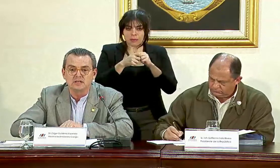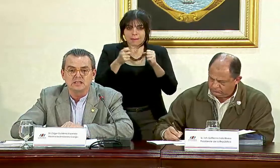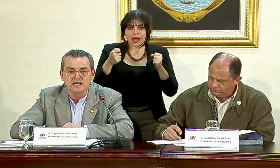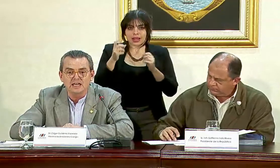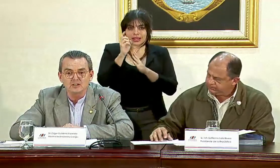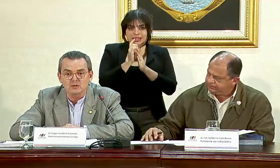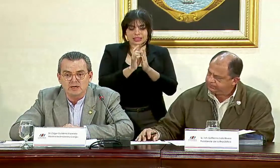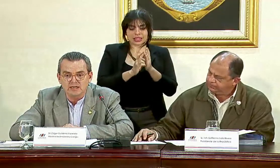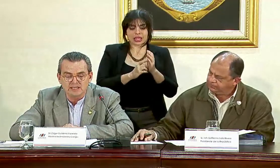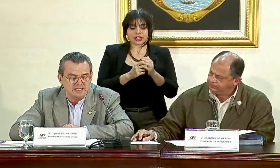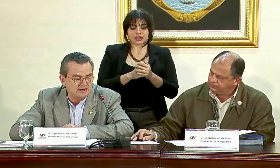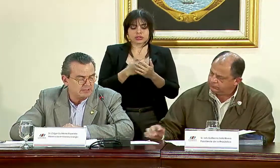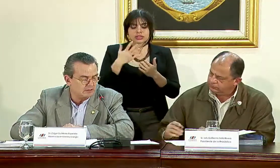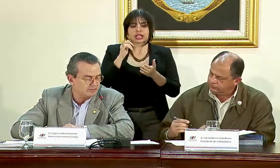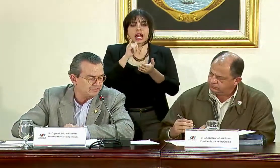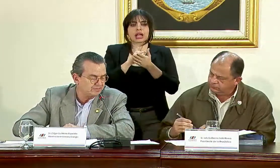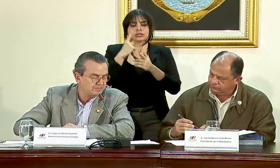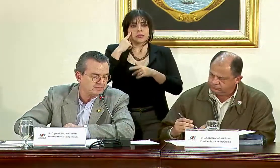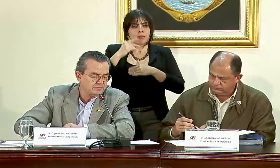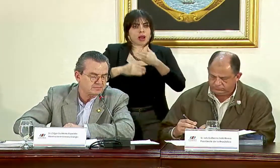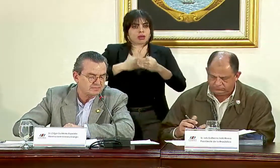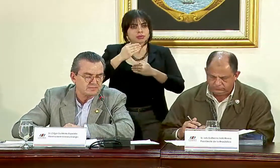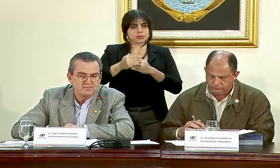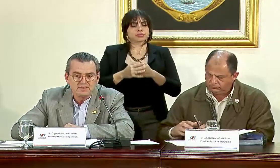diseños. Ya eso va de camino.